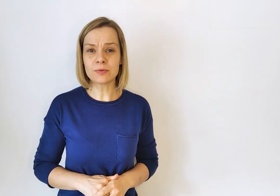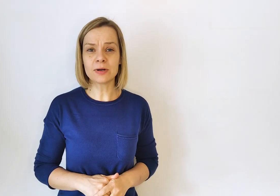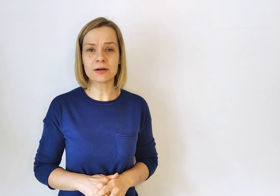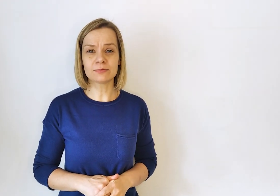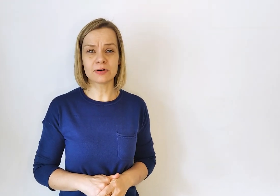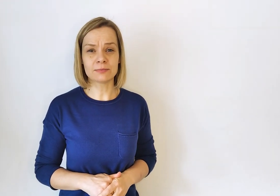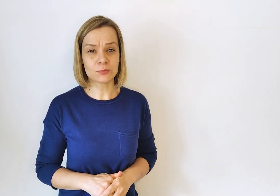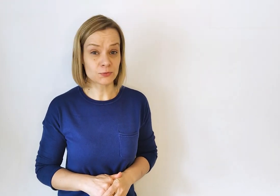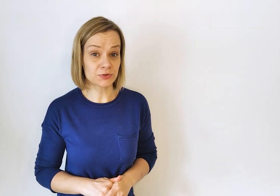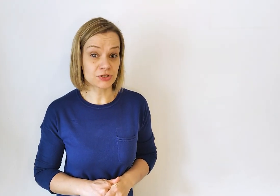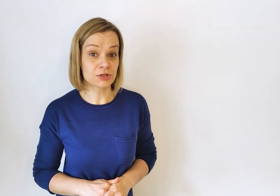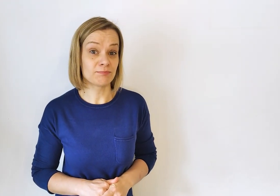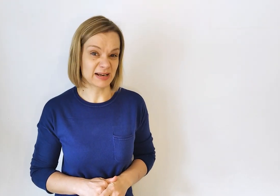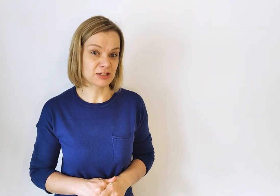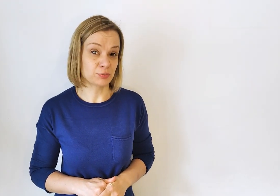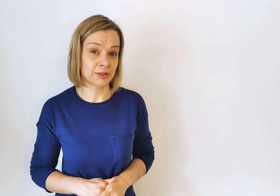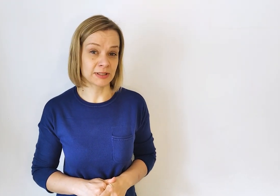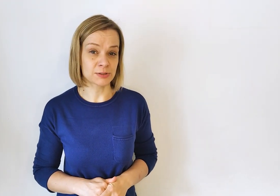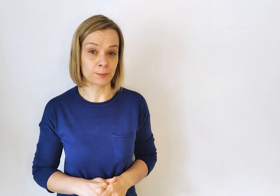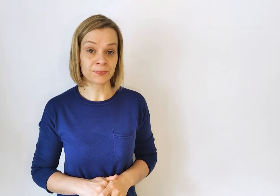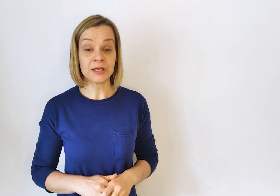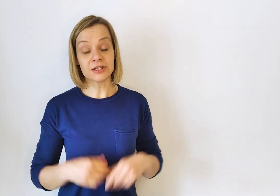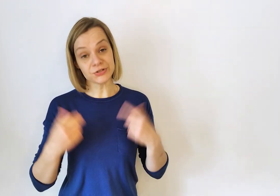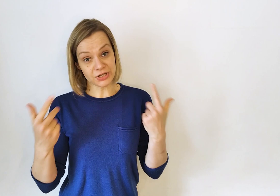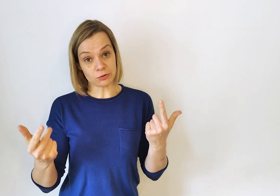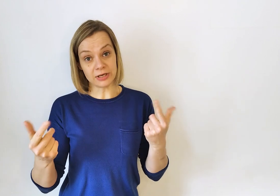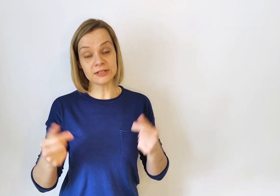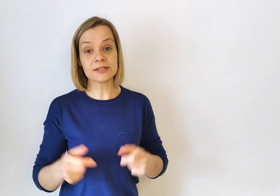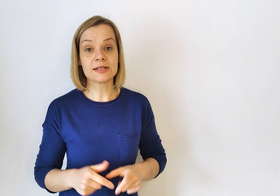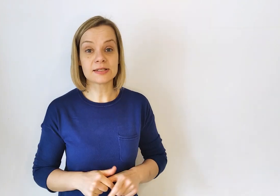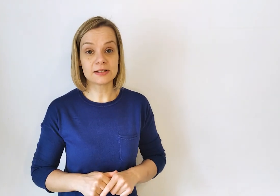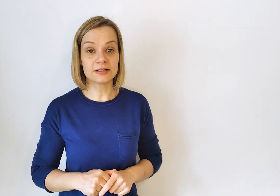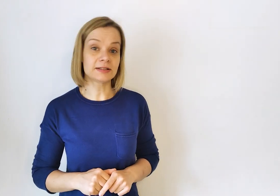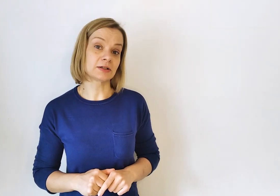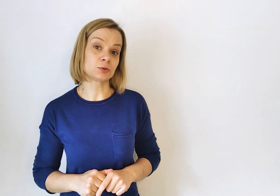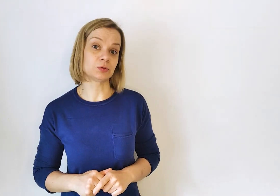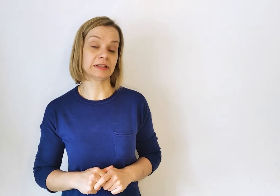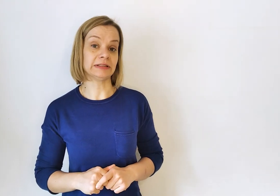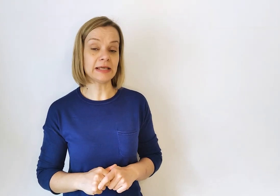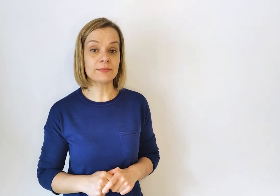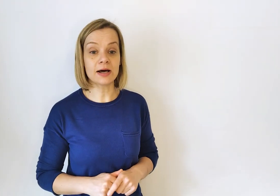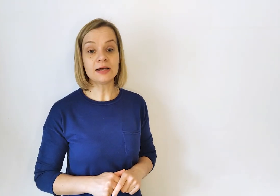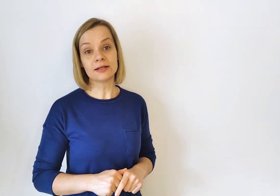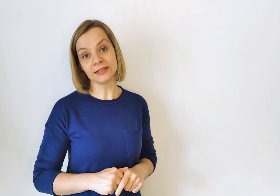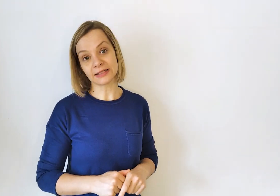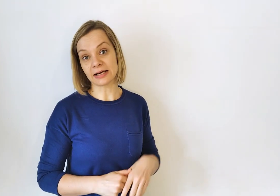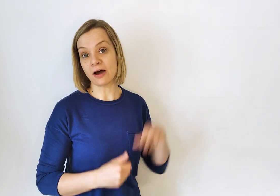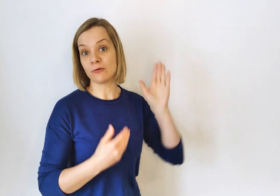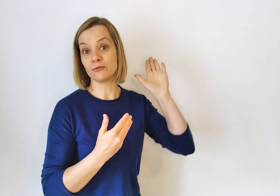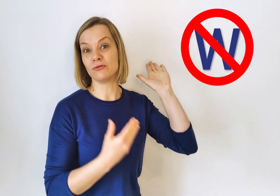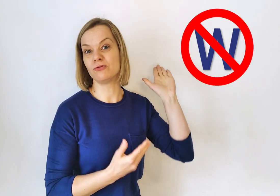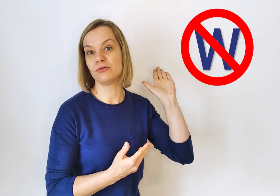pomagam Wam mówić bardziej po angielsku. I dzisiaj kolejny z tej serii liter, których nie ma, litera W.